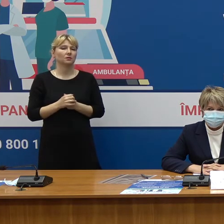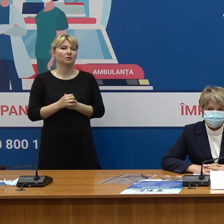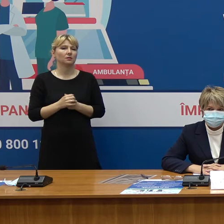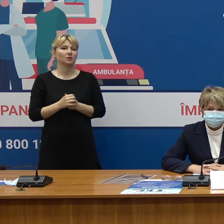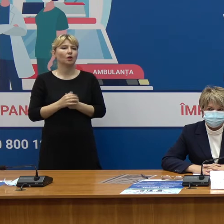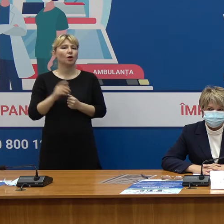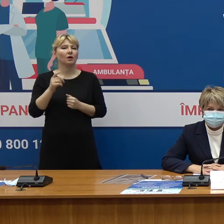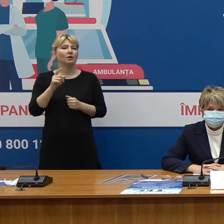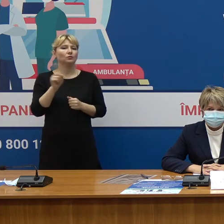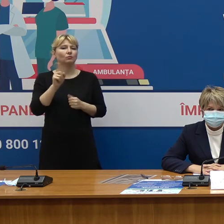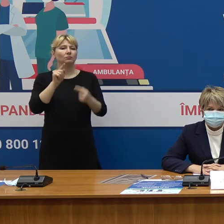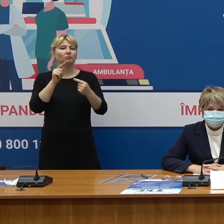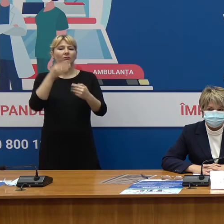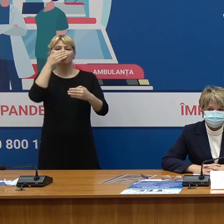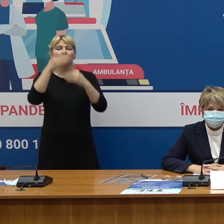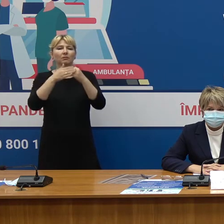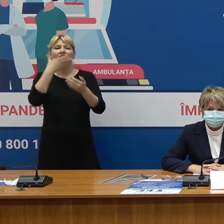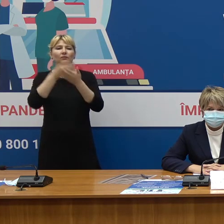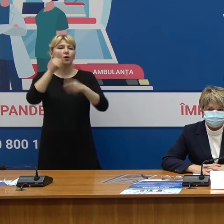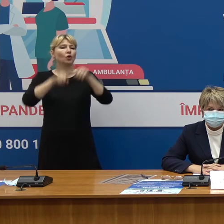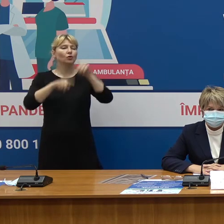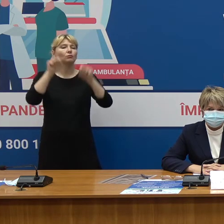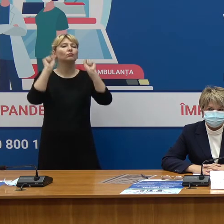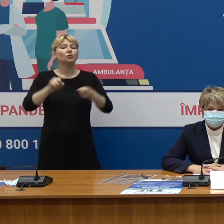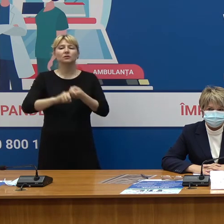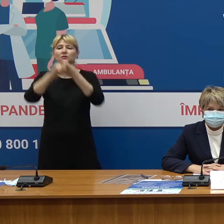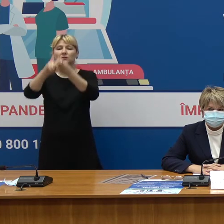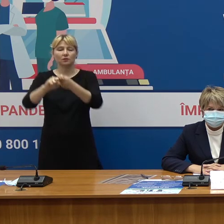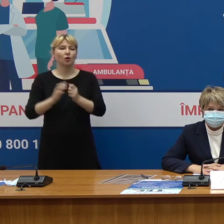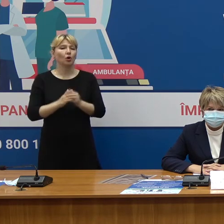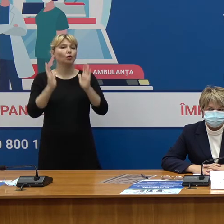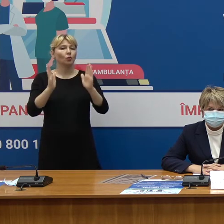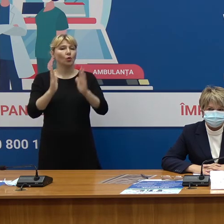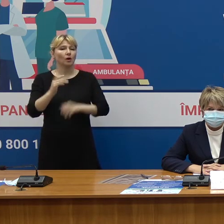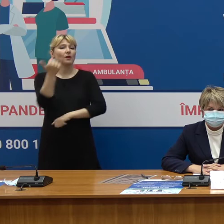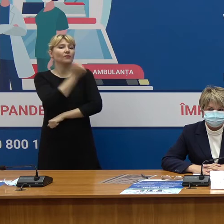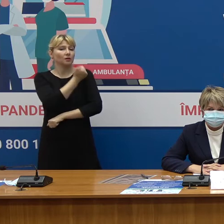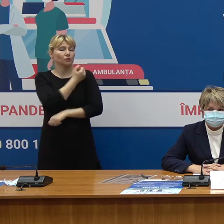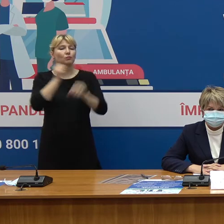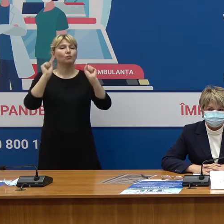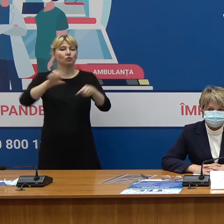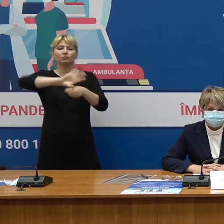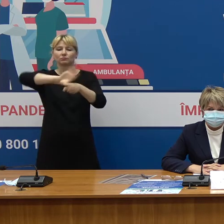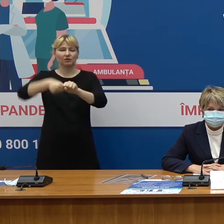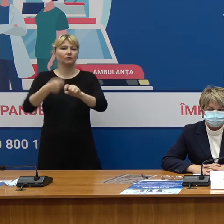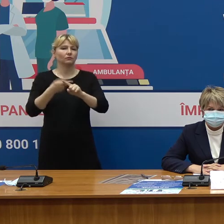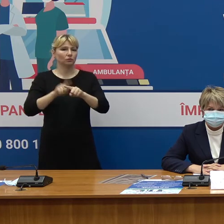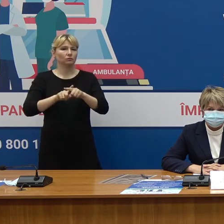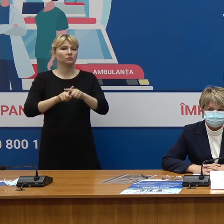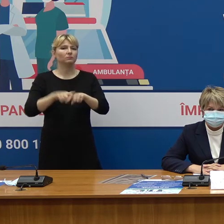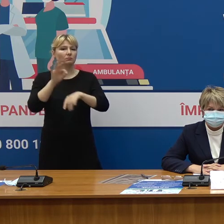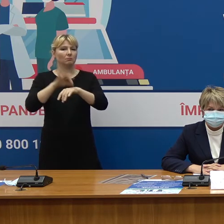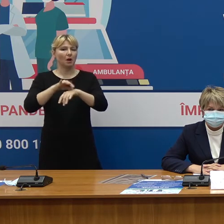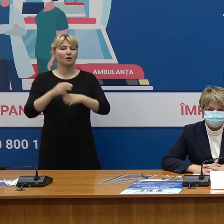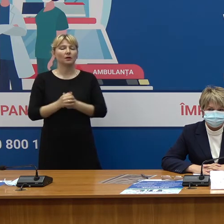cei apropiați și doar prin vaccinare putem preveni acest lucru. La moment avem